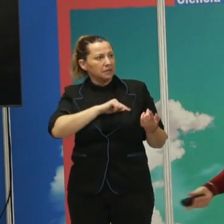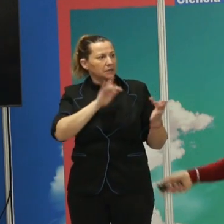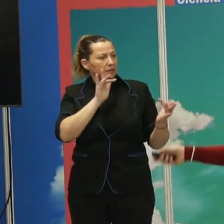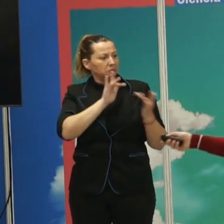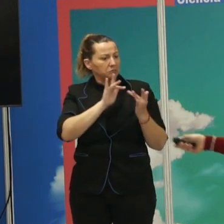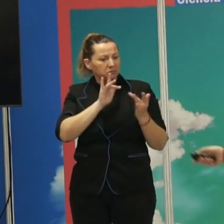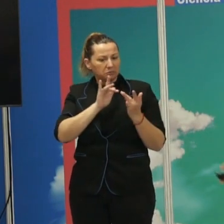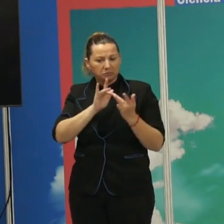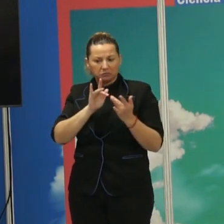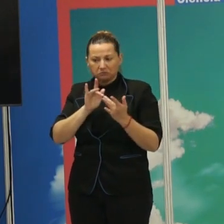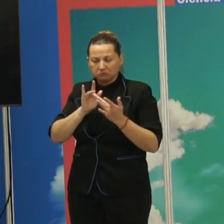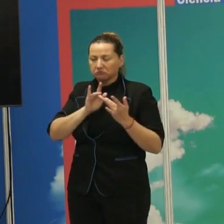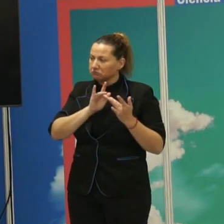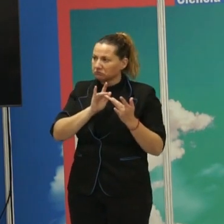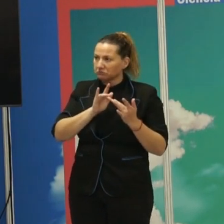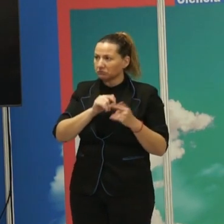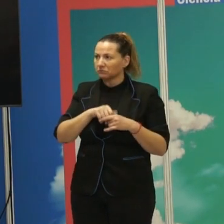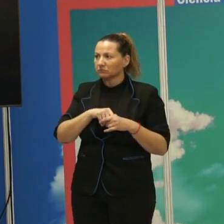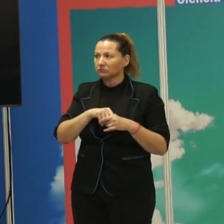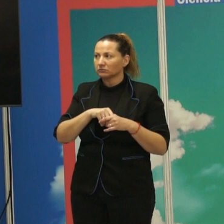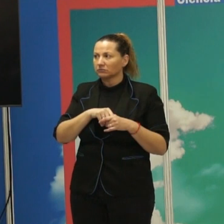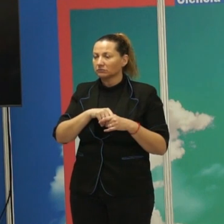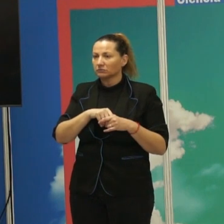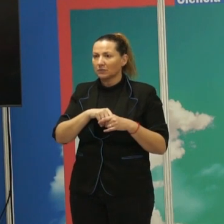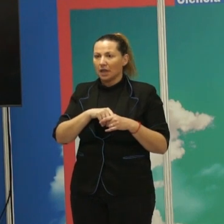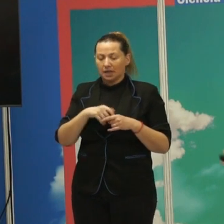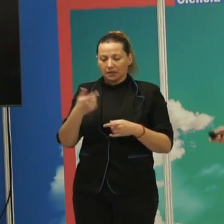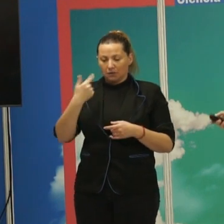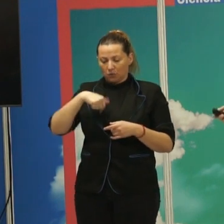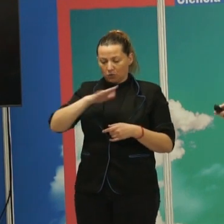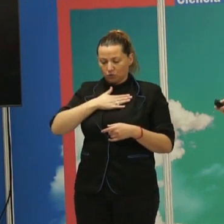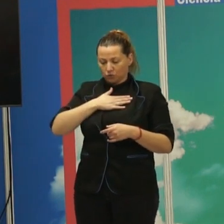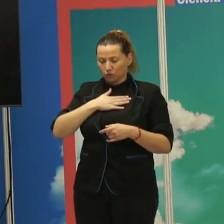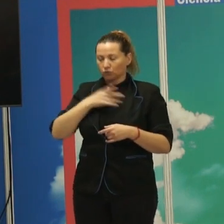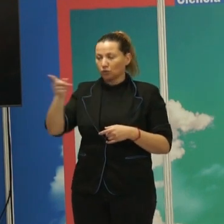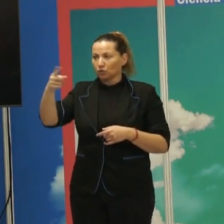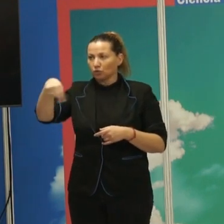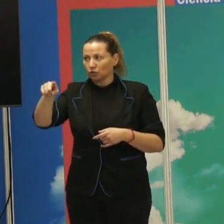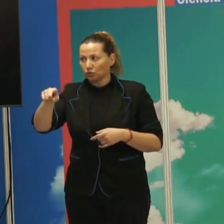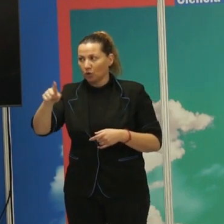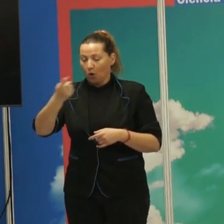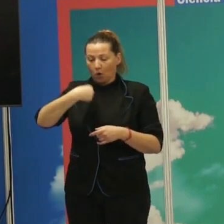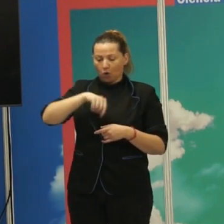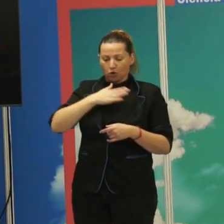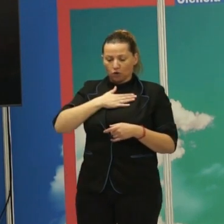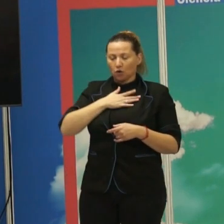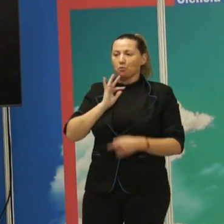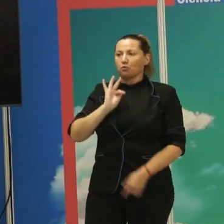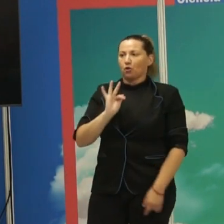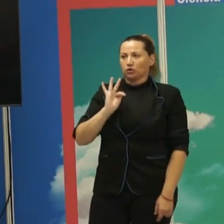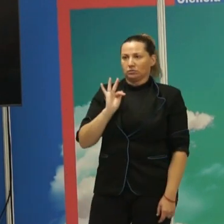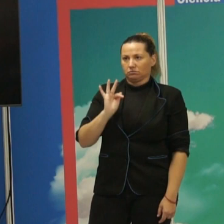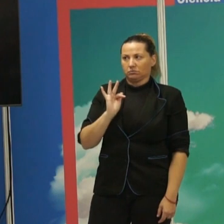construyes al grupo? Bueno, tenemos un nosotros y tenemos un otro. El nosotros siempre es positivo. sea,